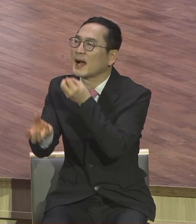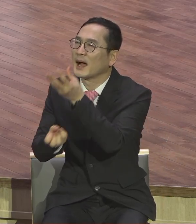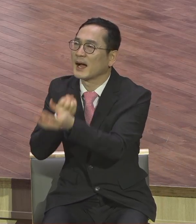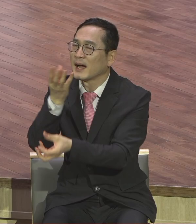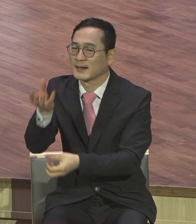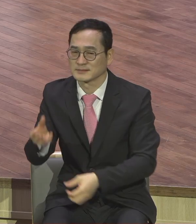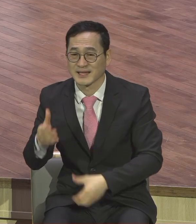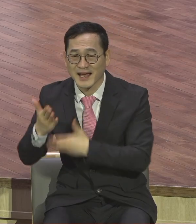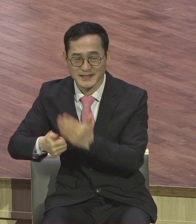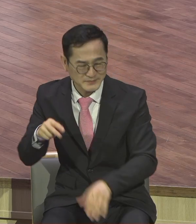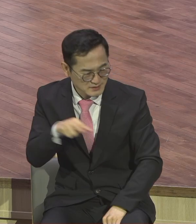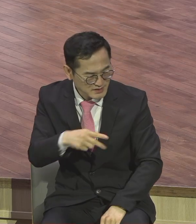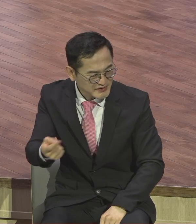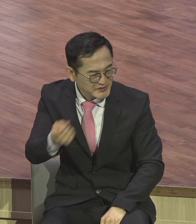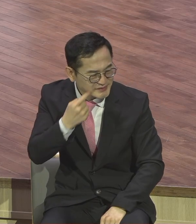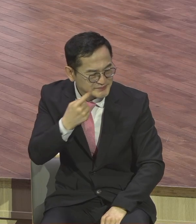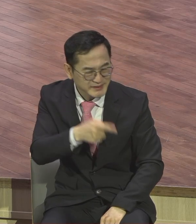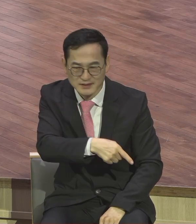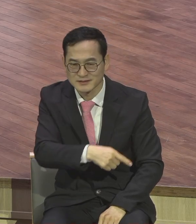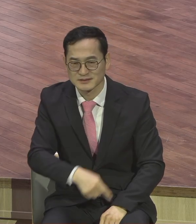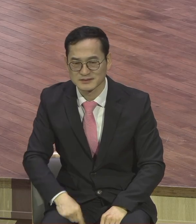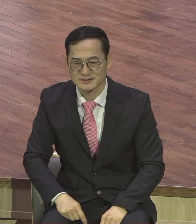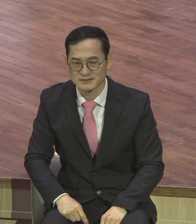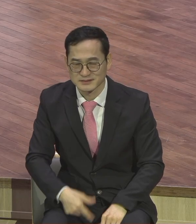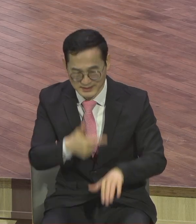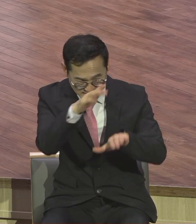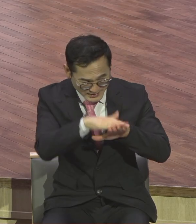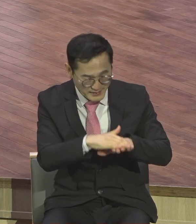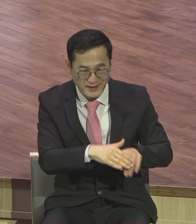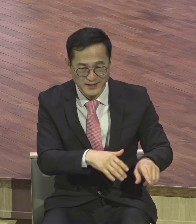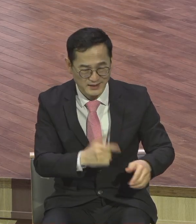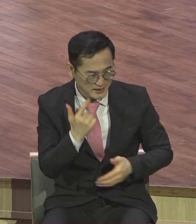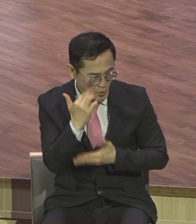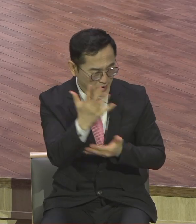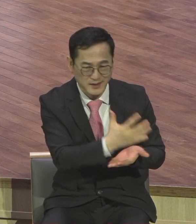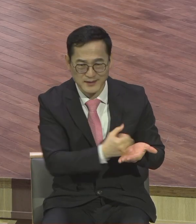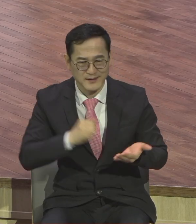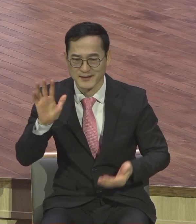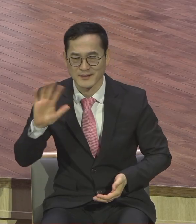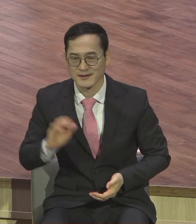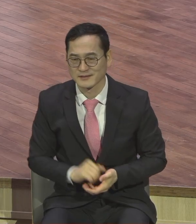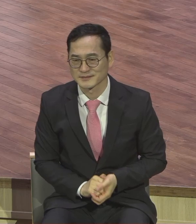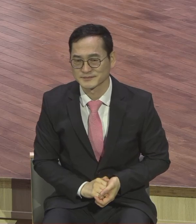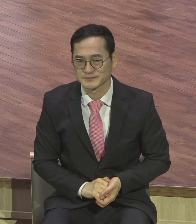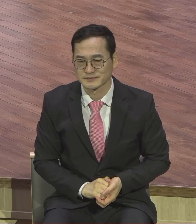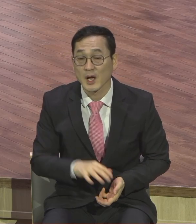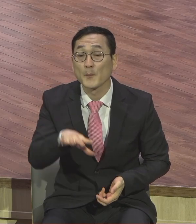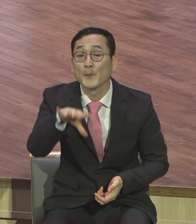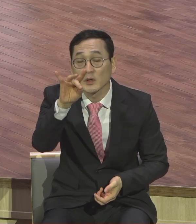자손심이 필요합니까? 하나님 명령인데 화해하고 내비하세요. 예수님 말씀이